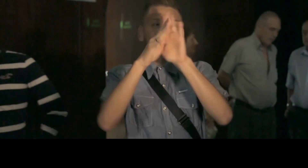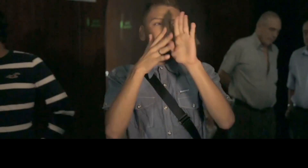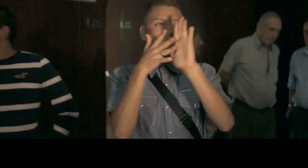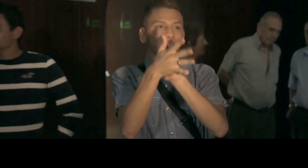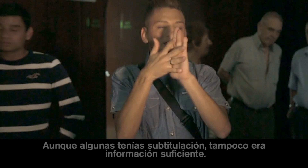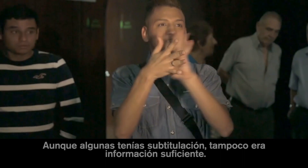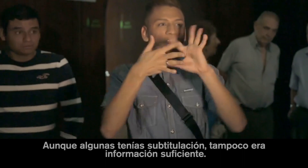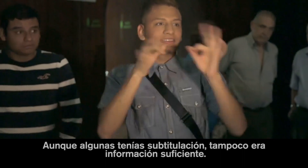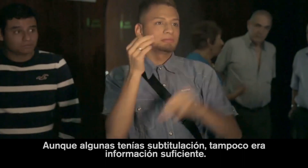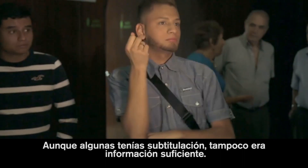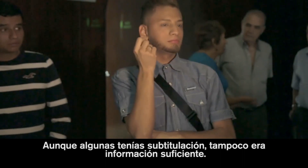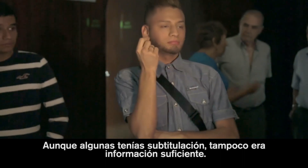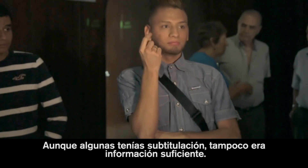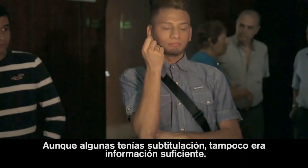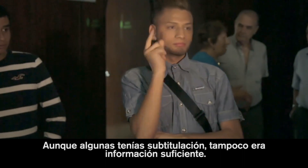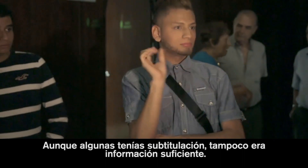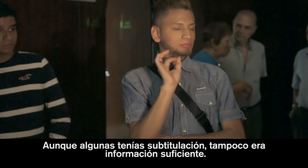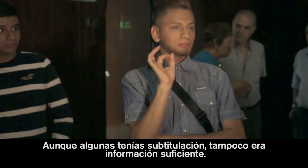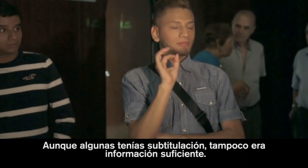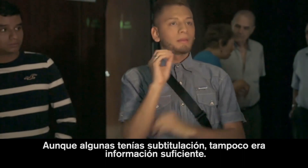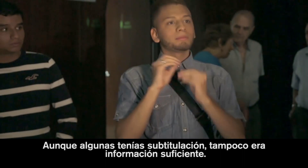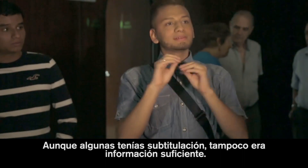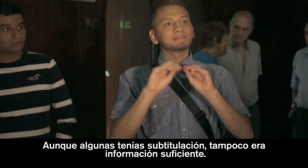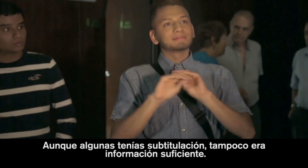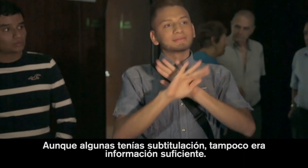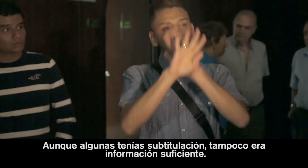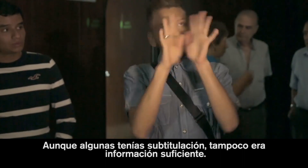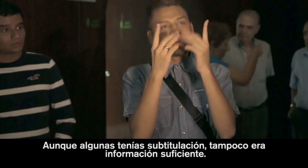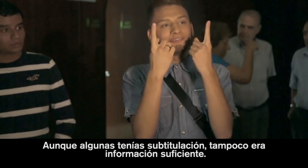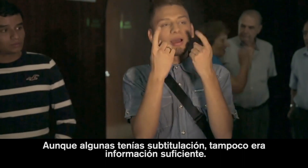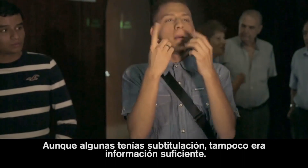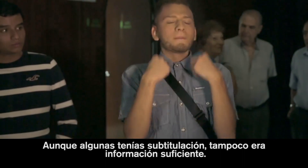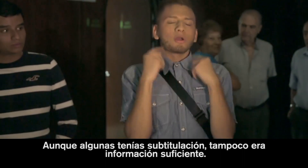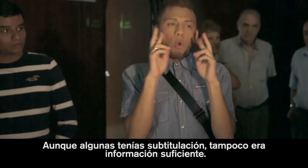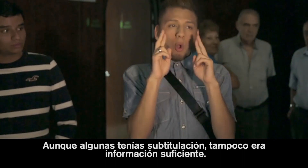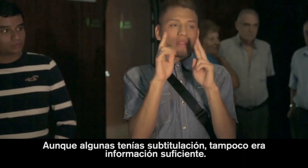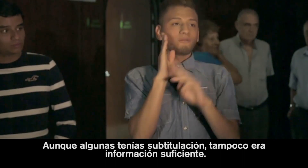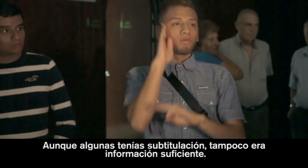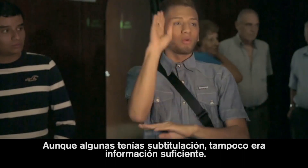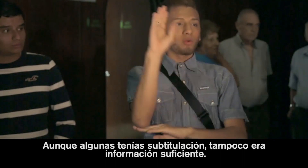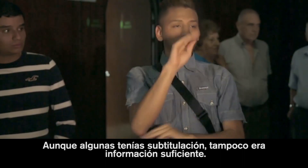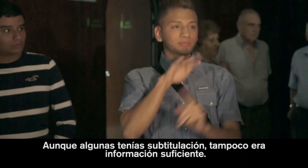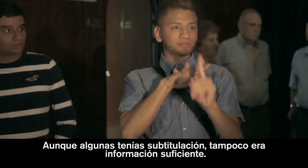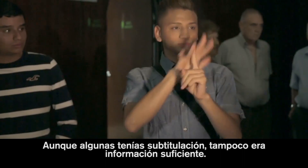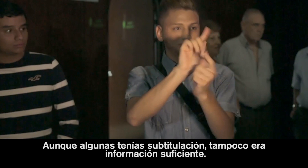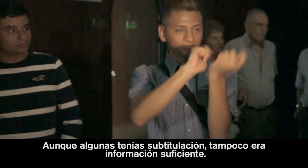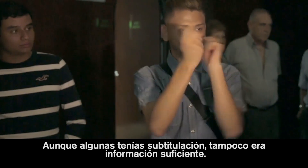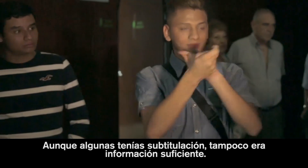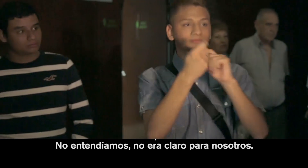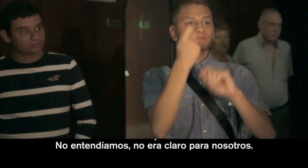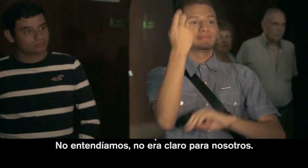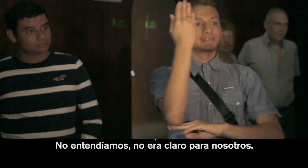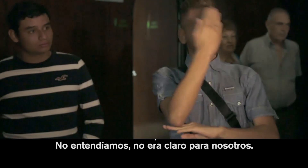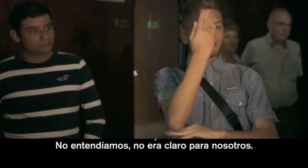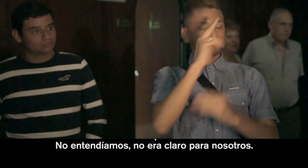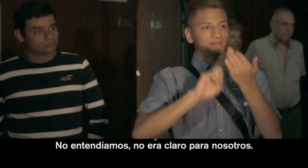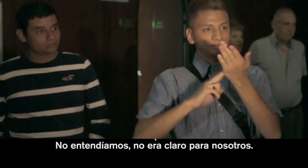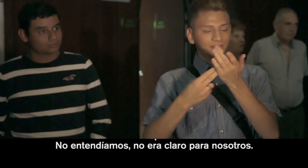aunque algunas tenían subtitulación, tampoco era información suficiente, no entendíamos, no era claro para nosotros